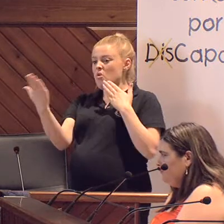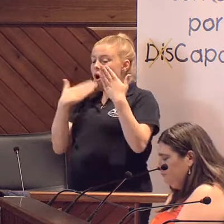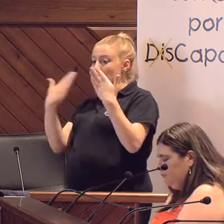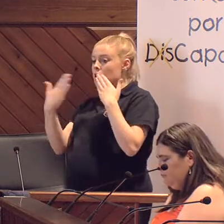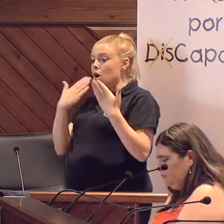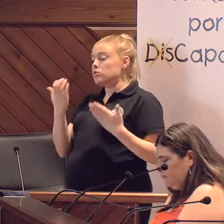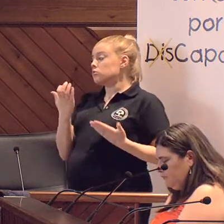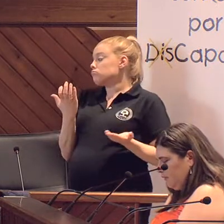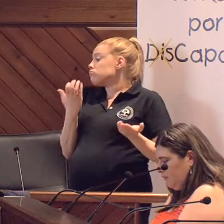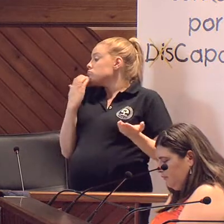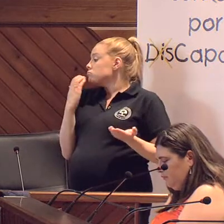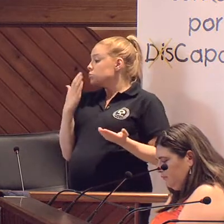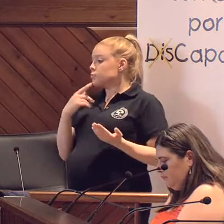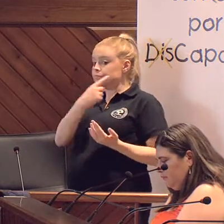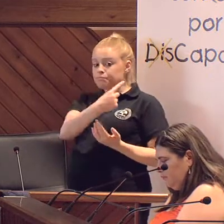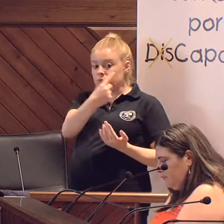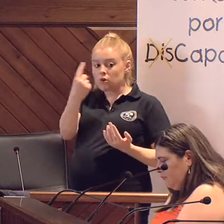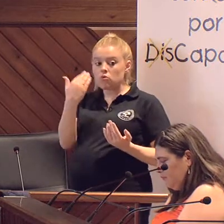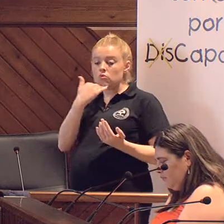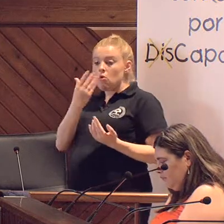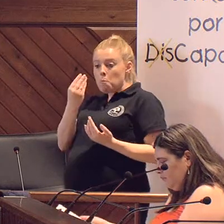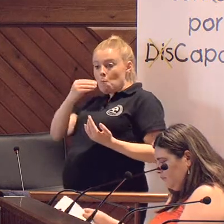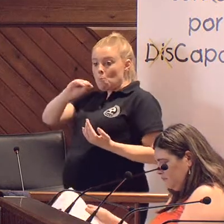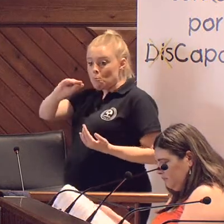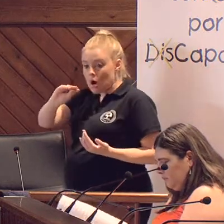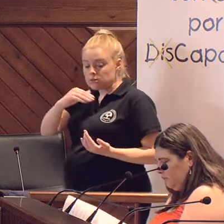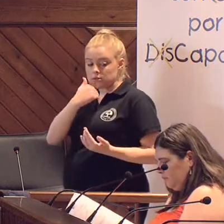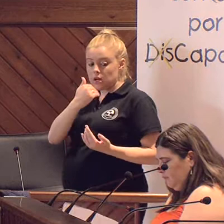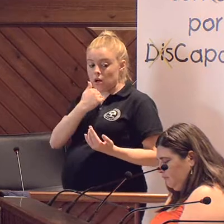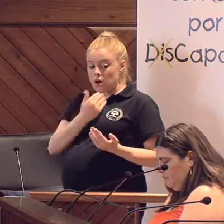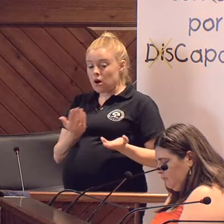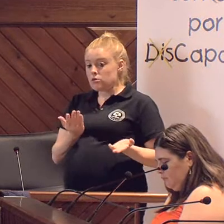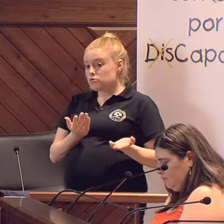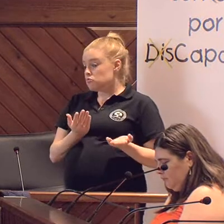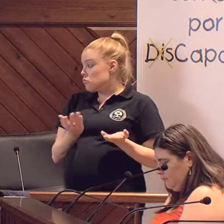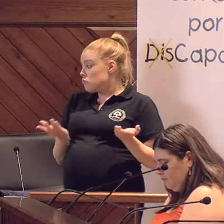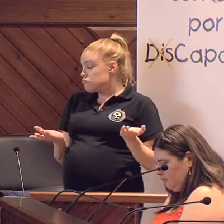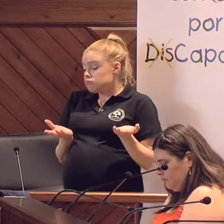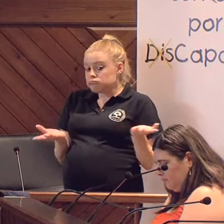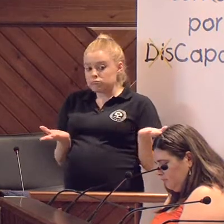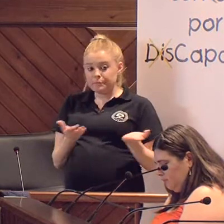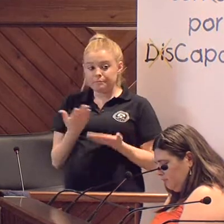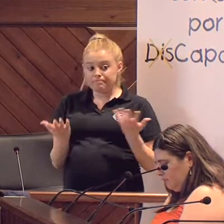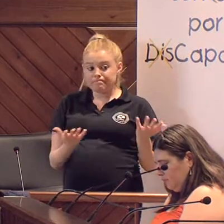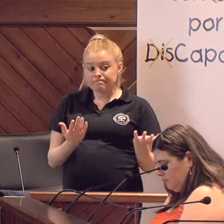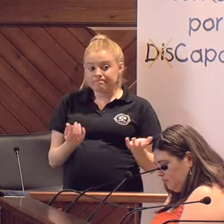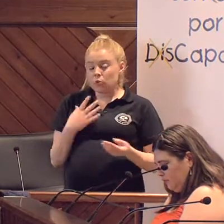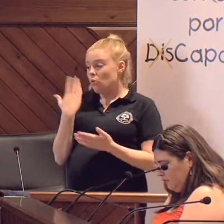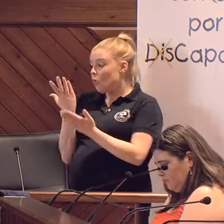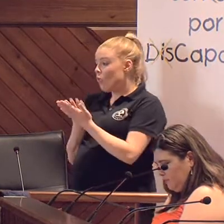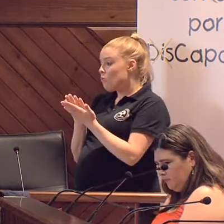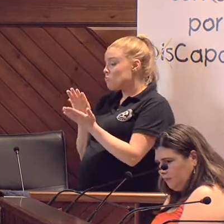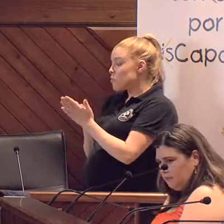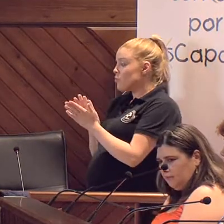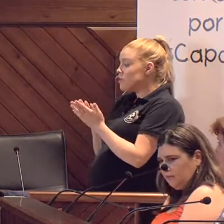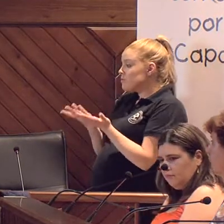quiere, no sé, aportar algo al debate, sobre lo que se ha dicho, no sé, o hacernos alguna propuesta,